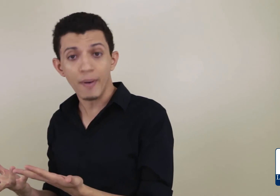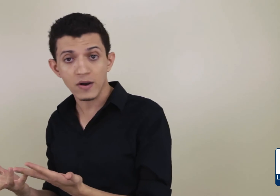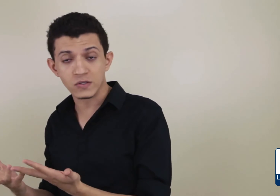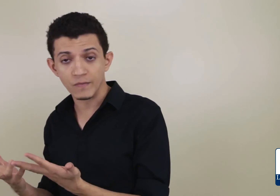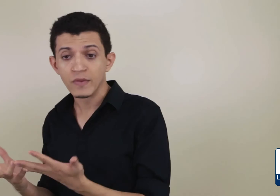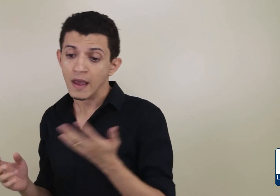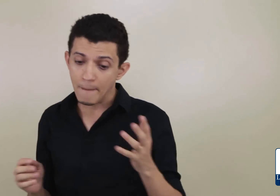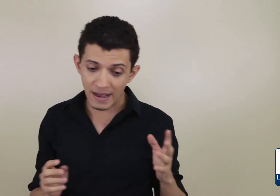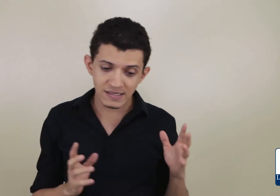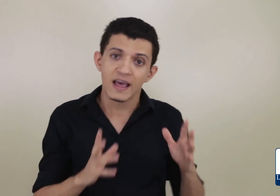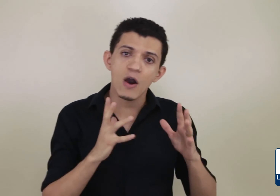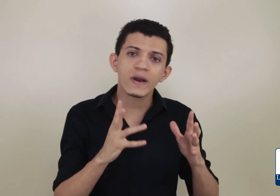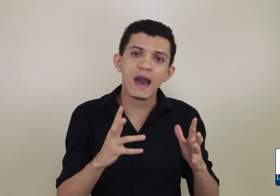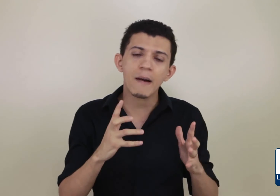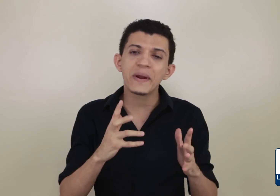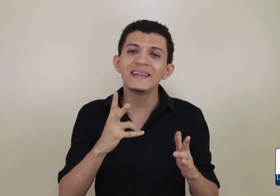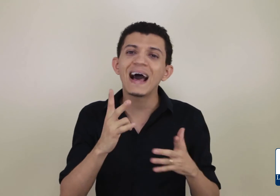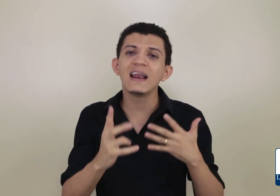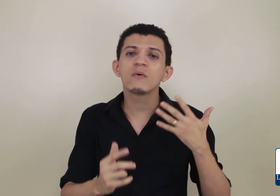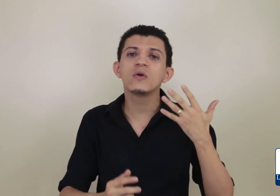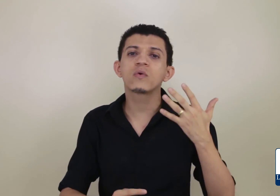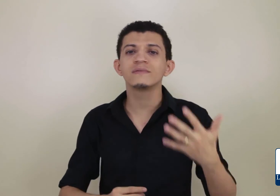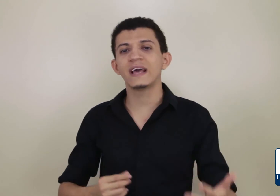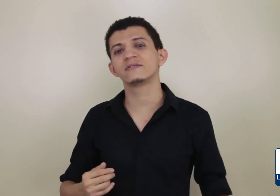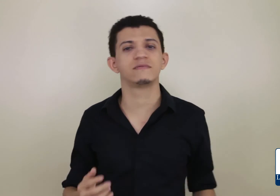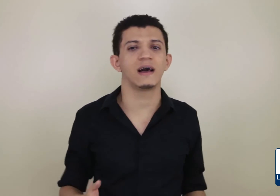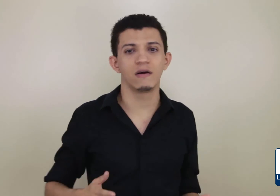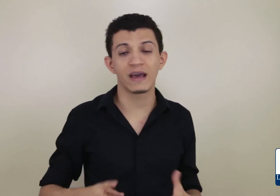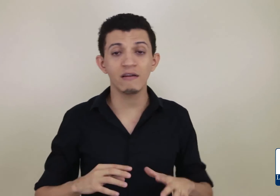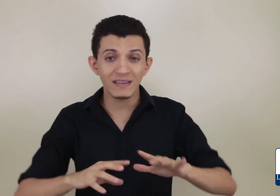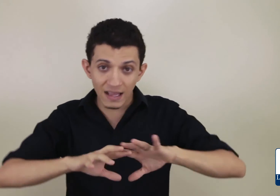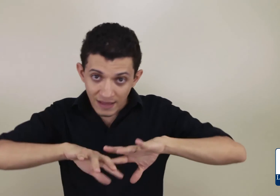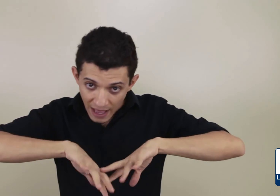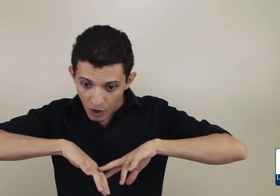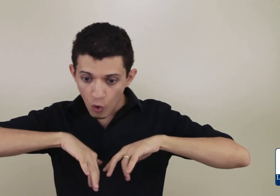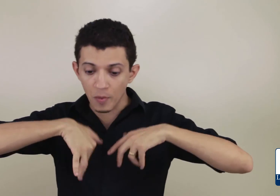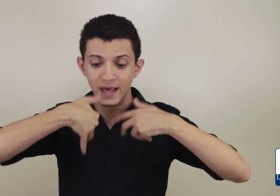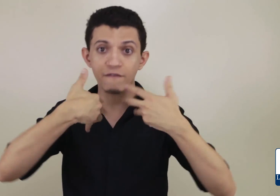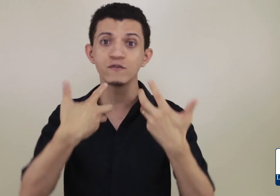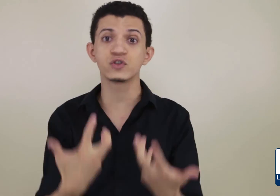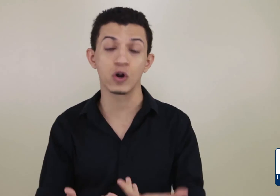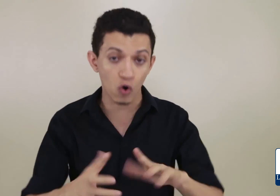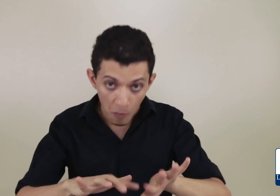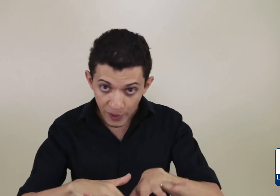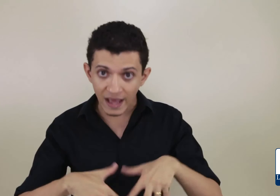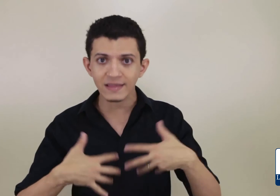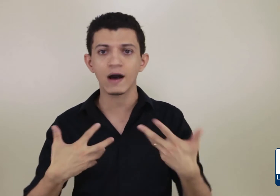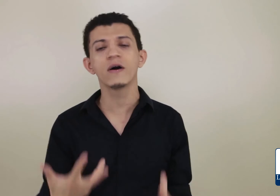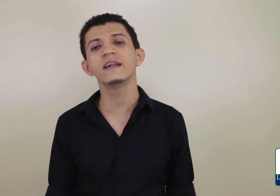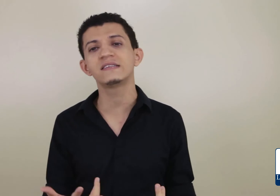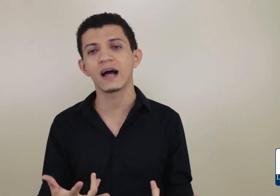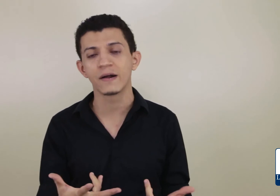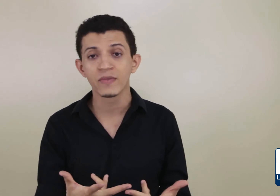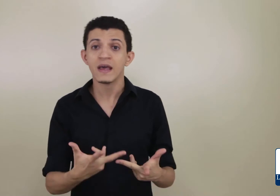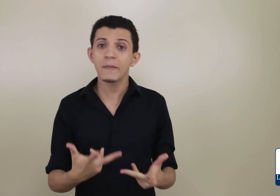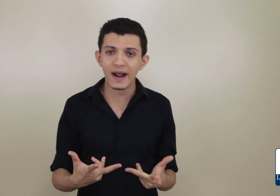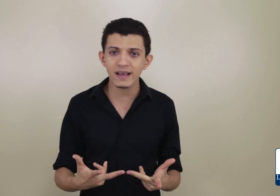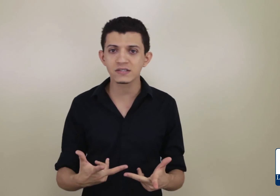Posso. Mas, eu quero aprender a língua no contexto dela. Quero entender como ela funciona, como ela está organizada. E, para isso,